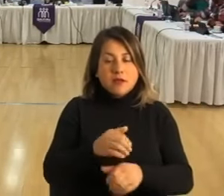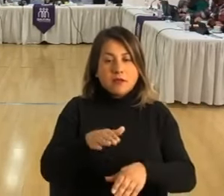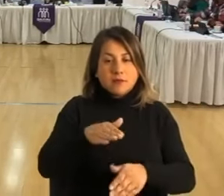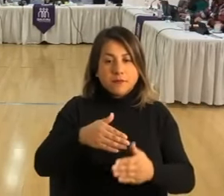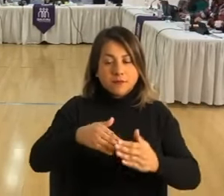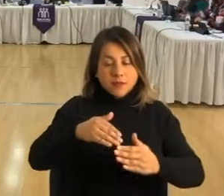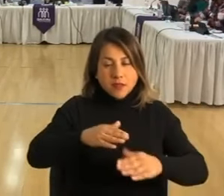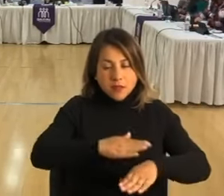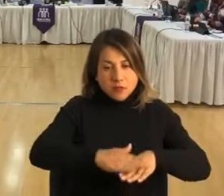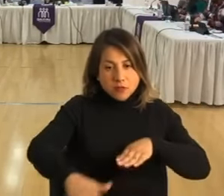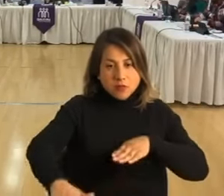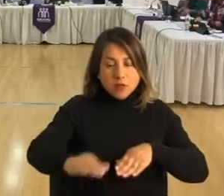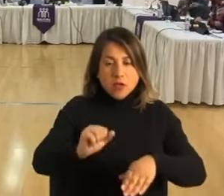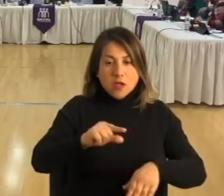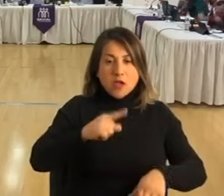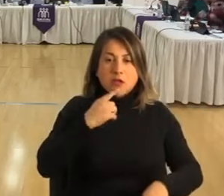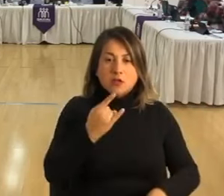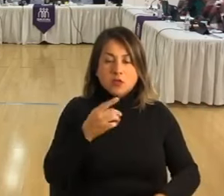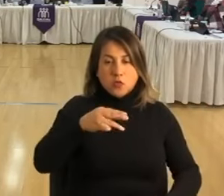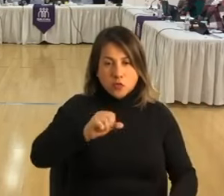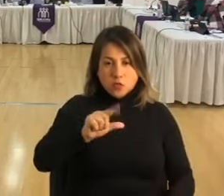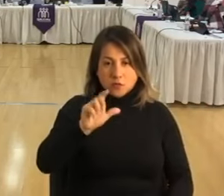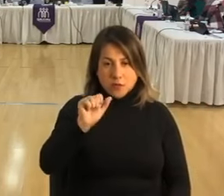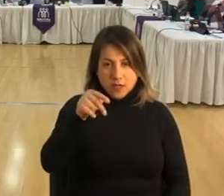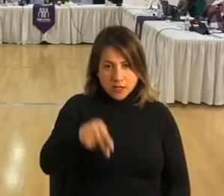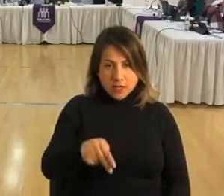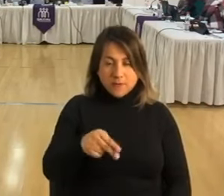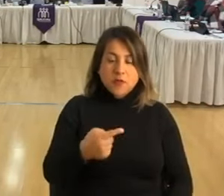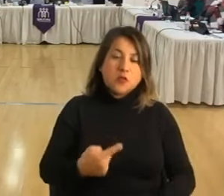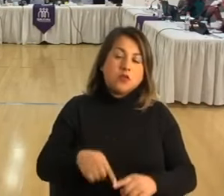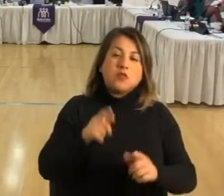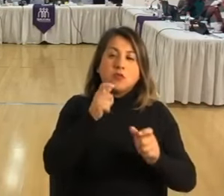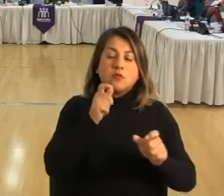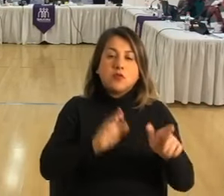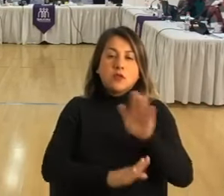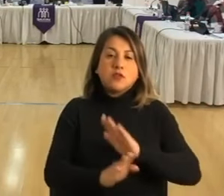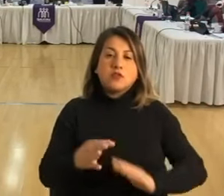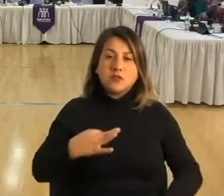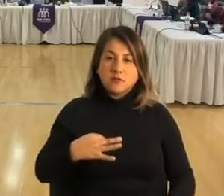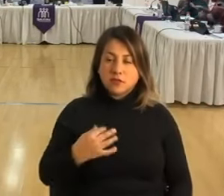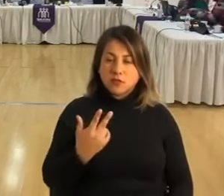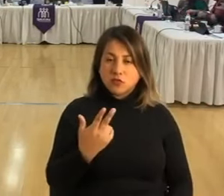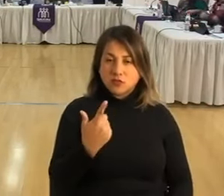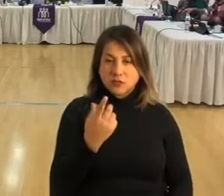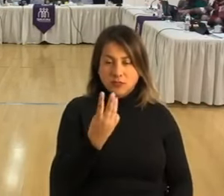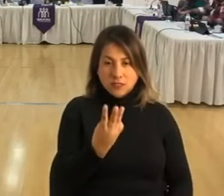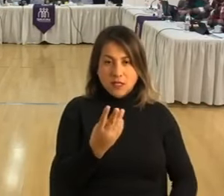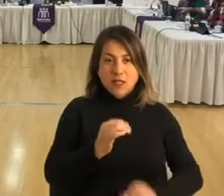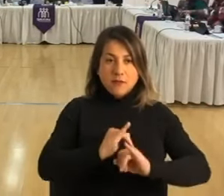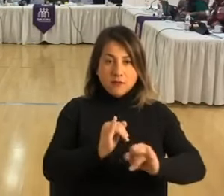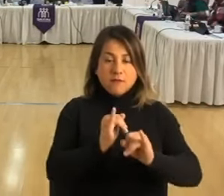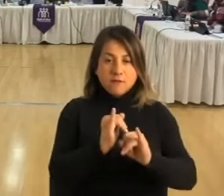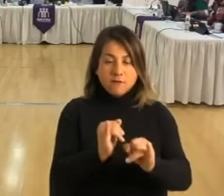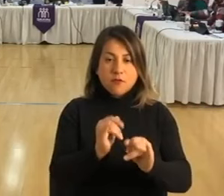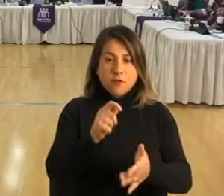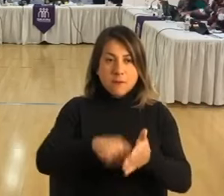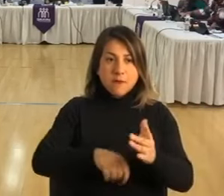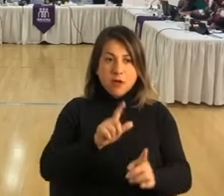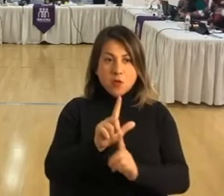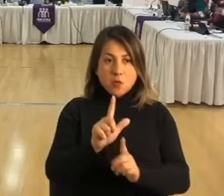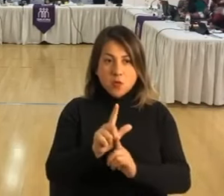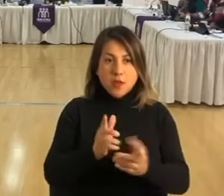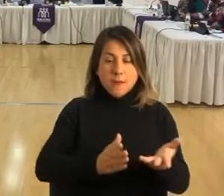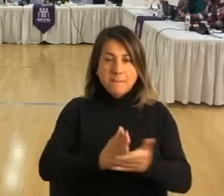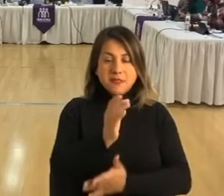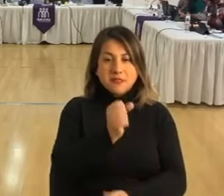Antoalán. Un oficio de la dirección de operación y protección civil número 8.7.3, informe que durante el mes de julio